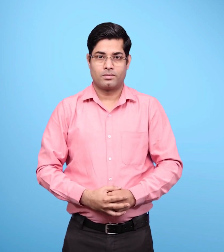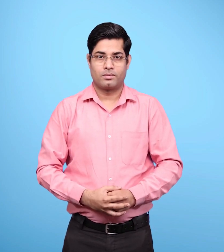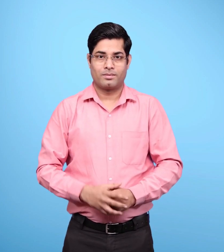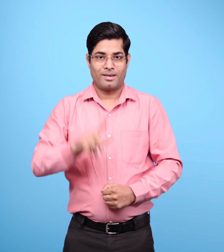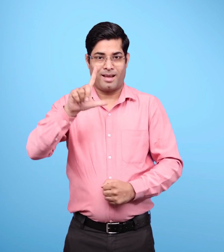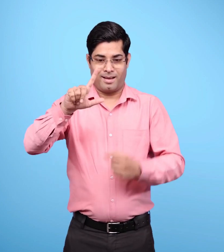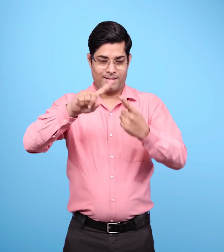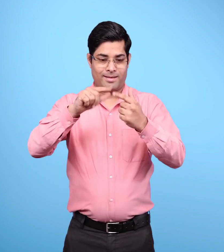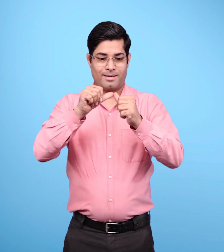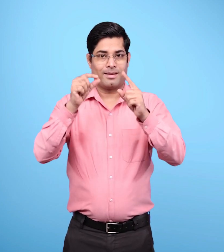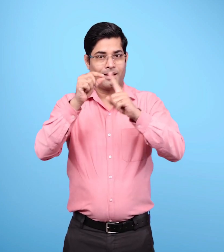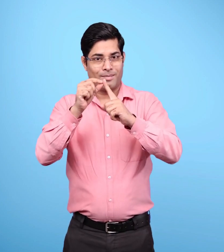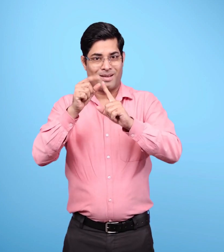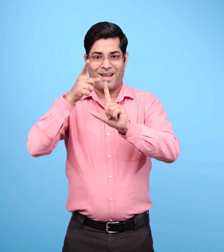लीप वर्ष क्या है?